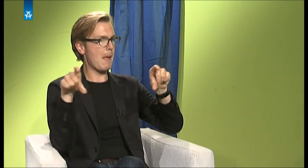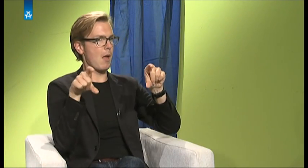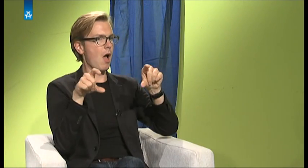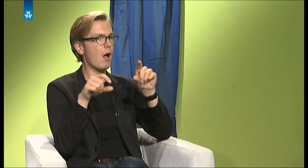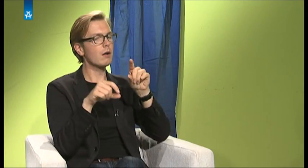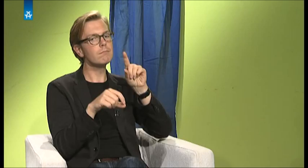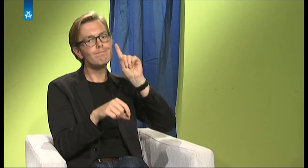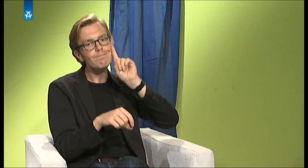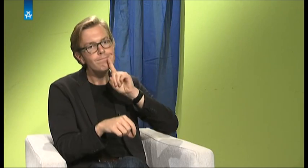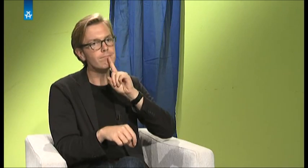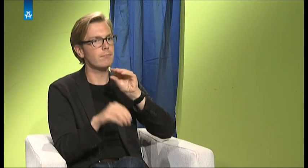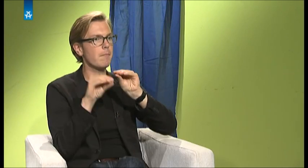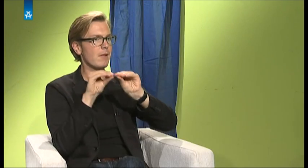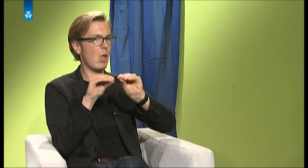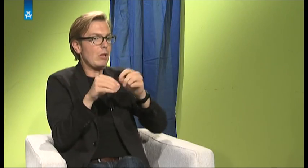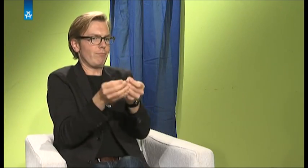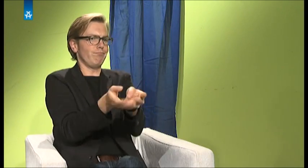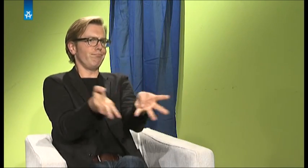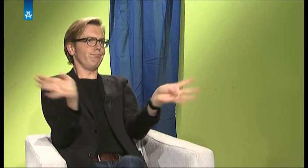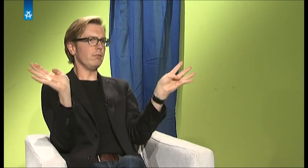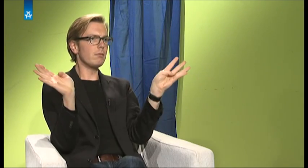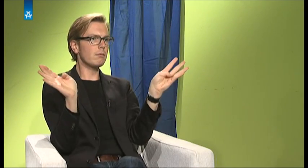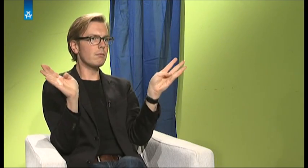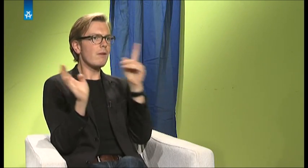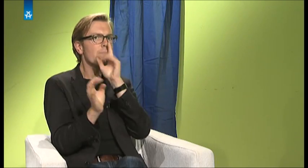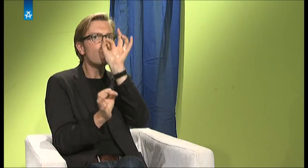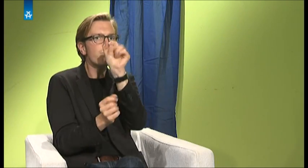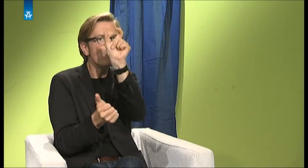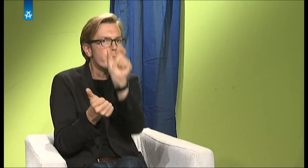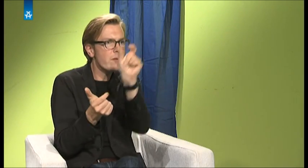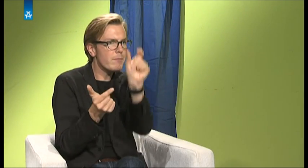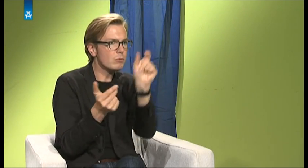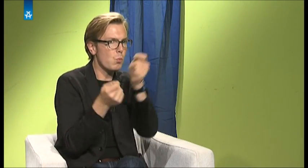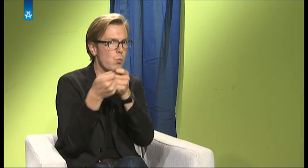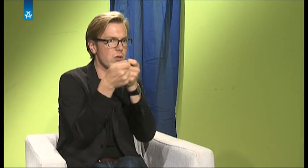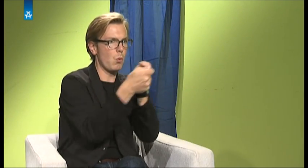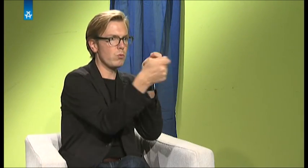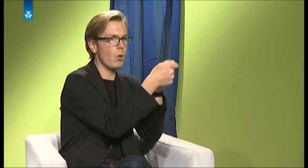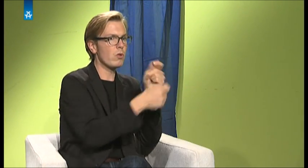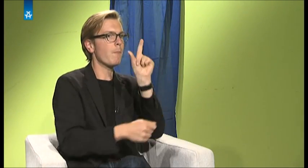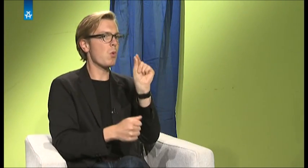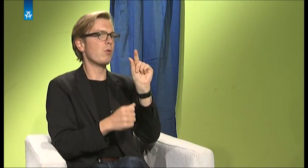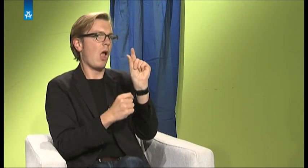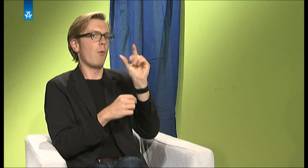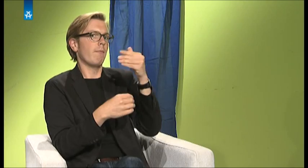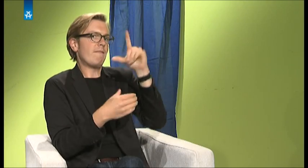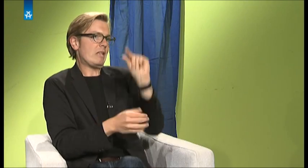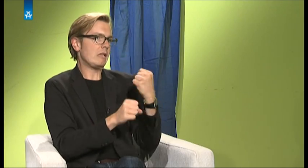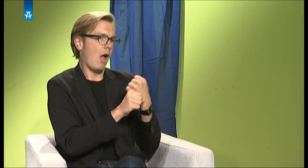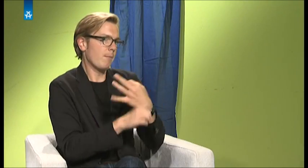Besonders das Thema Taube-Pädagogik beziehungsweise Taube-Pädagogen war für mich super, weil ich halt Menschen treffen konnte und ich da nicht so viel